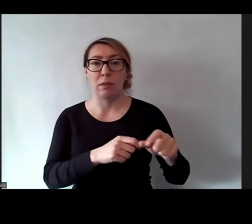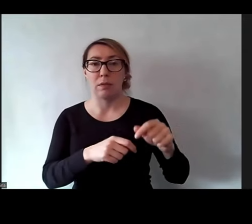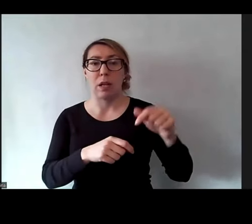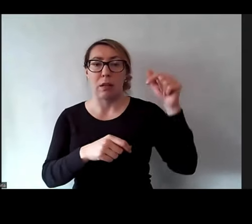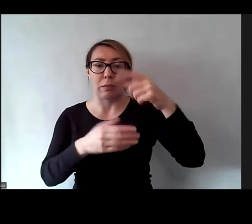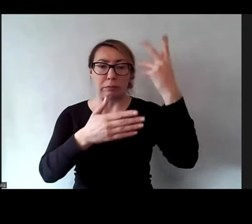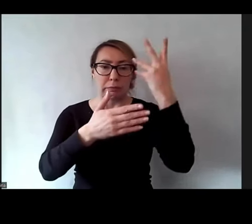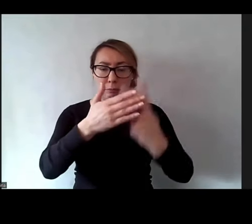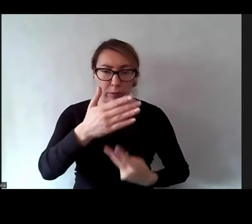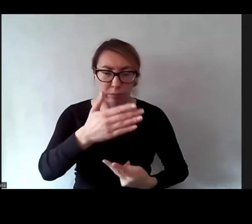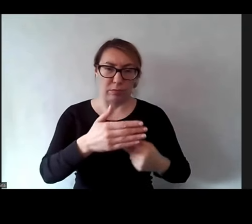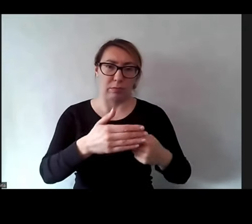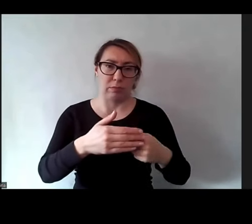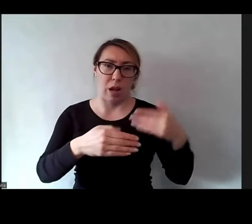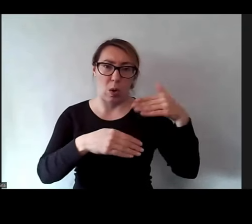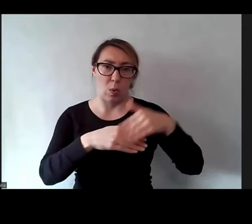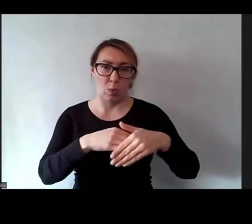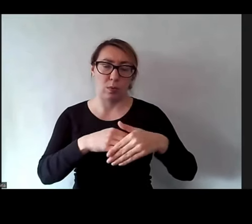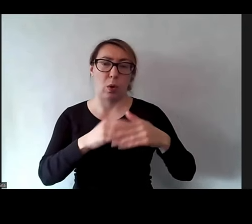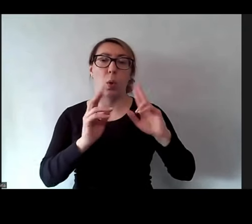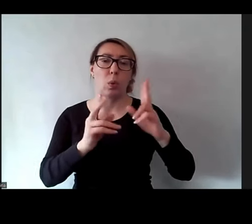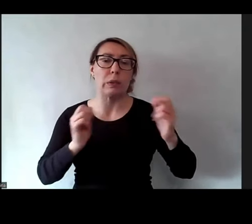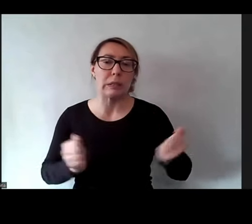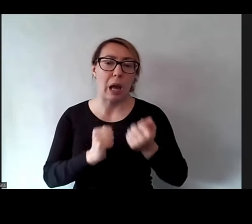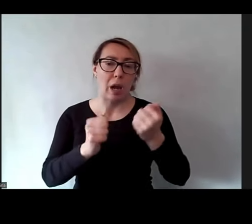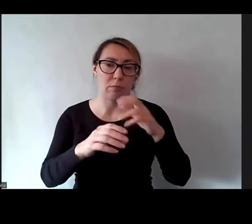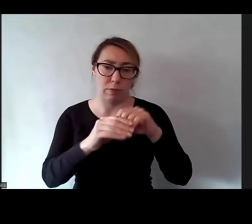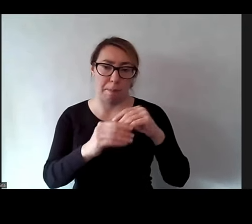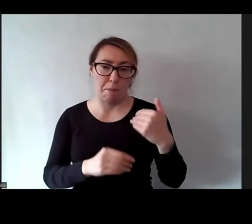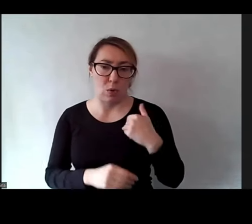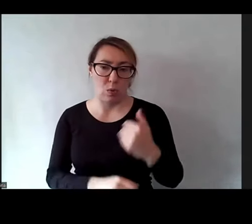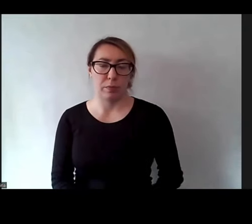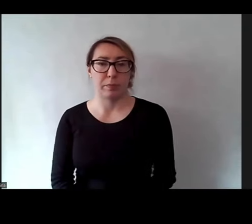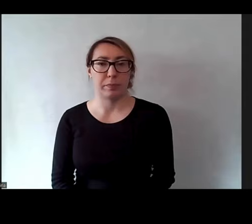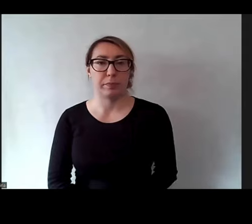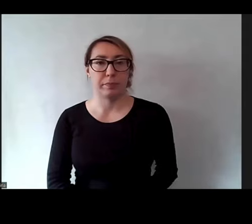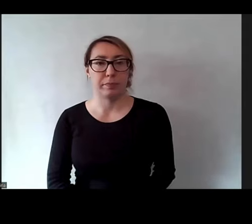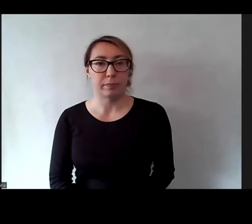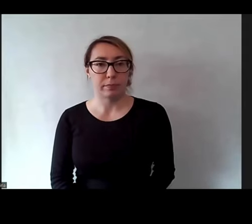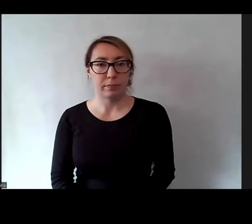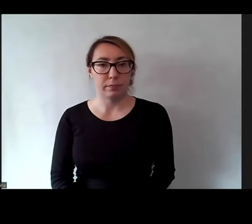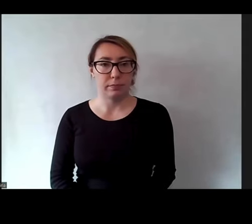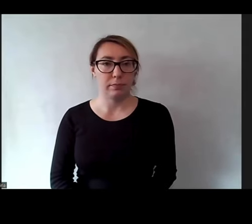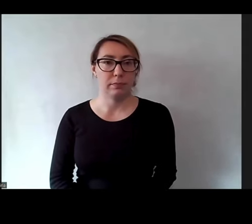przeczytać właśnie, jeżeli chodzi o zaangażowanie zespołu przy tym projekcie.